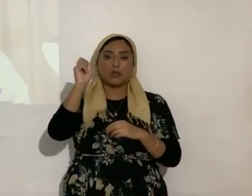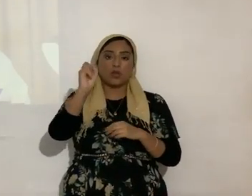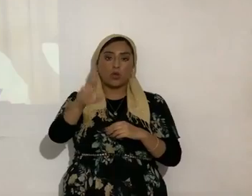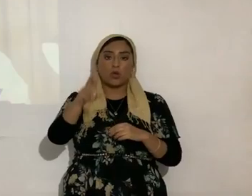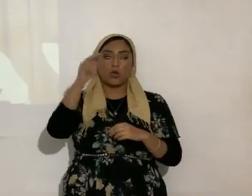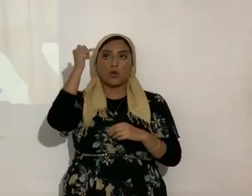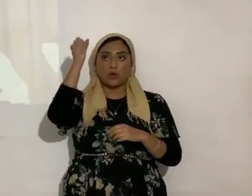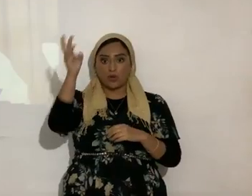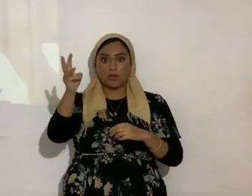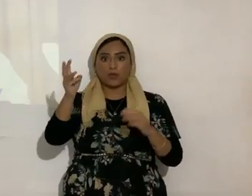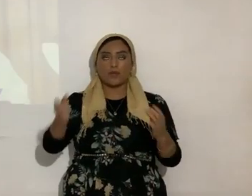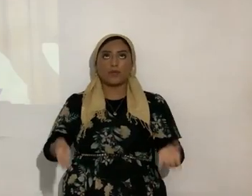sube a Elohim.